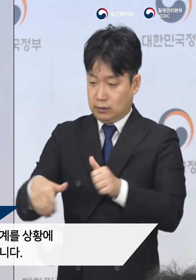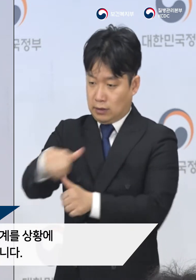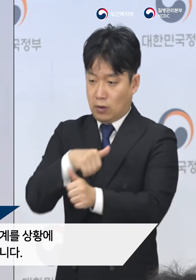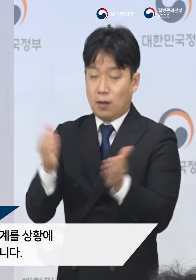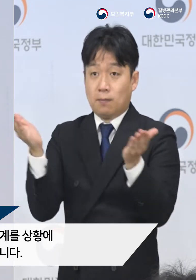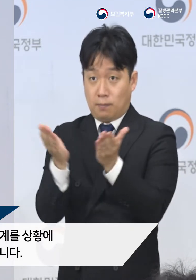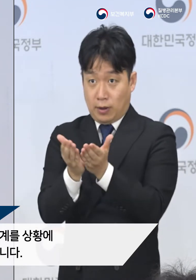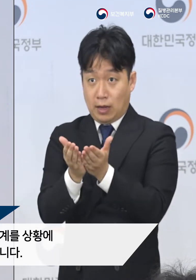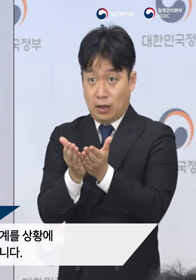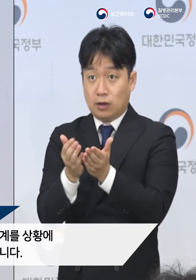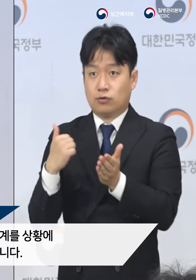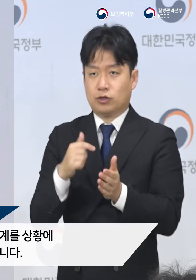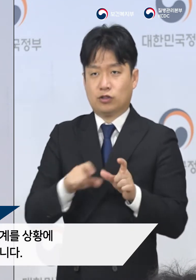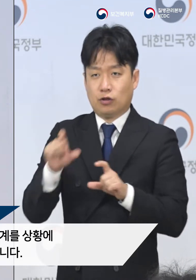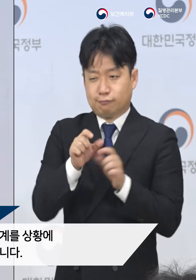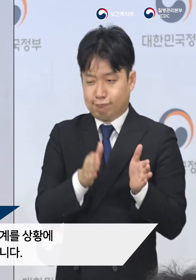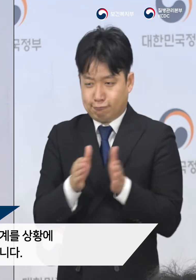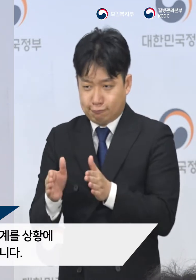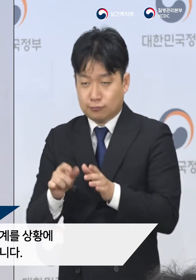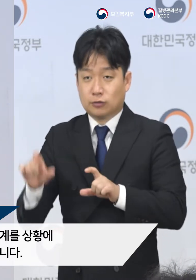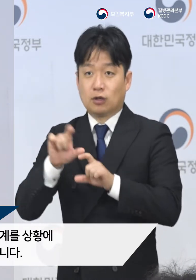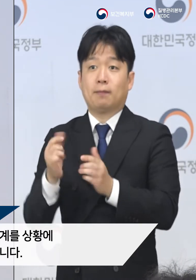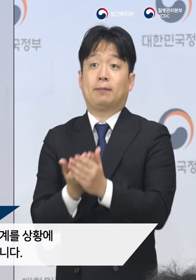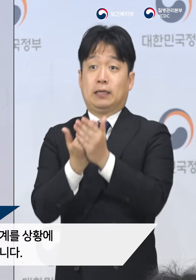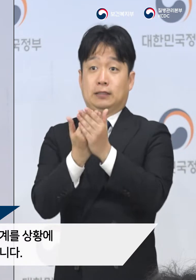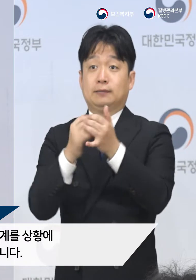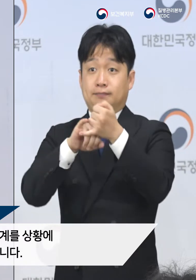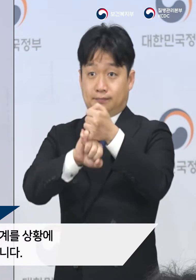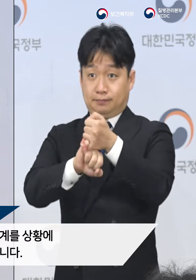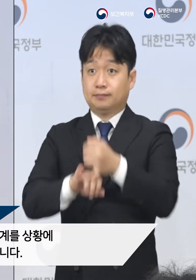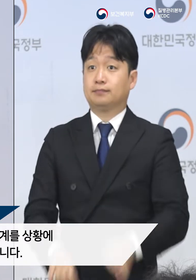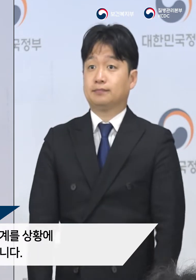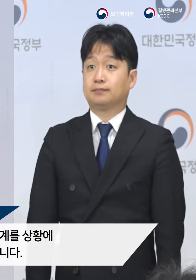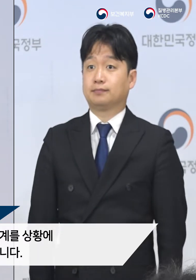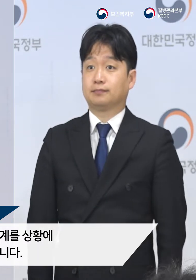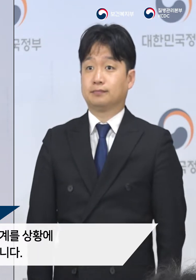적합한 방향으로 변경하고 한층 더 강화해 나갈 것입니다.